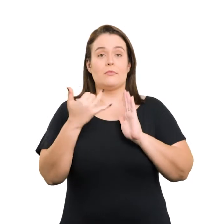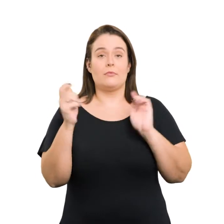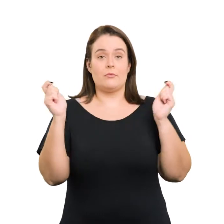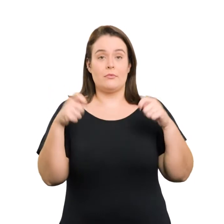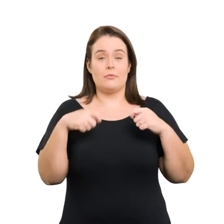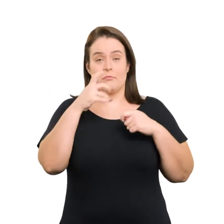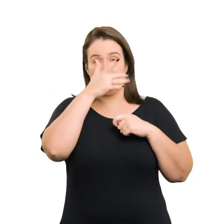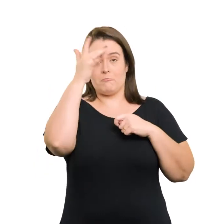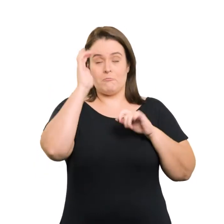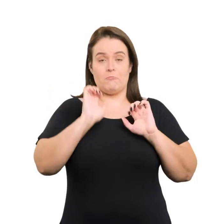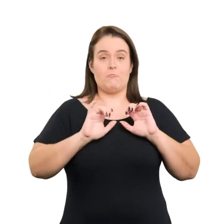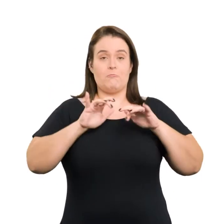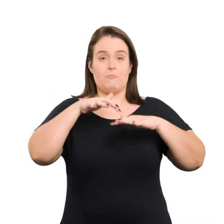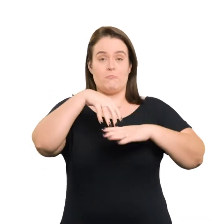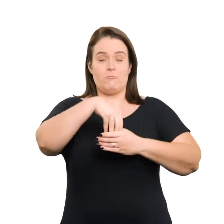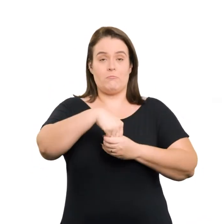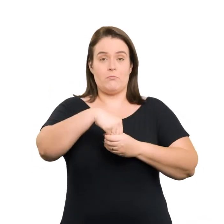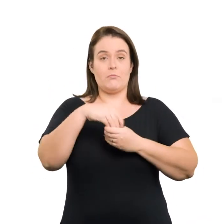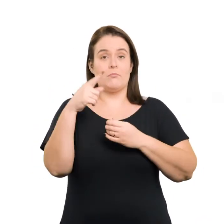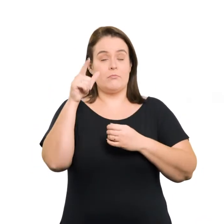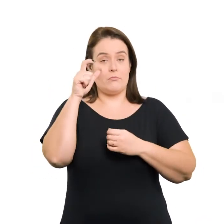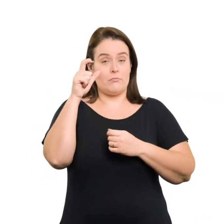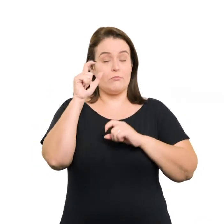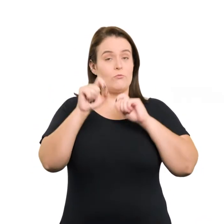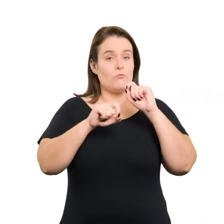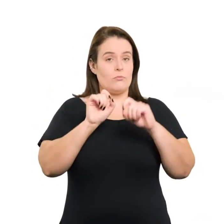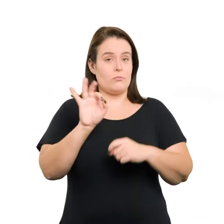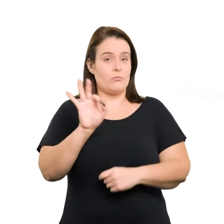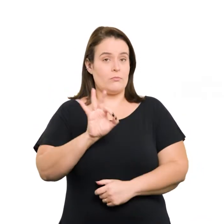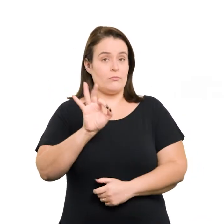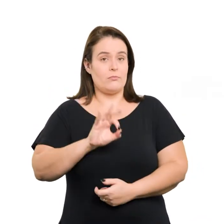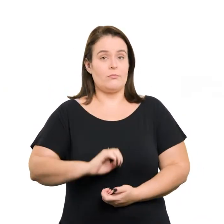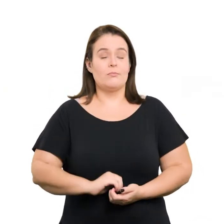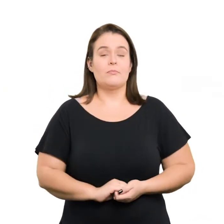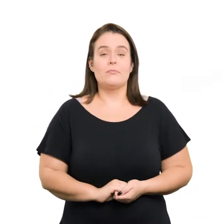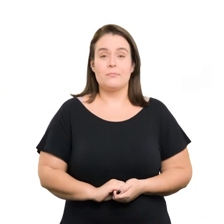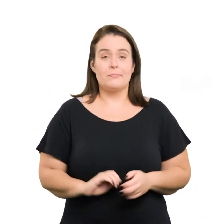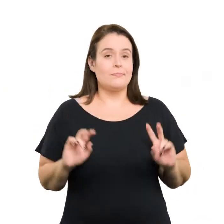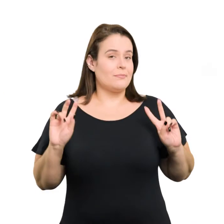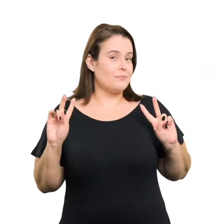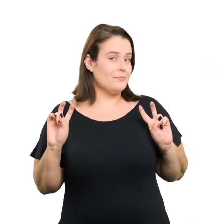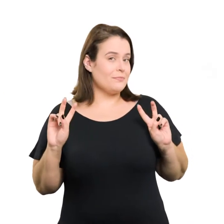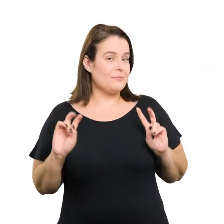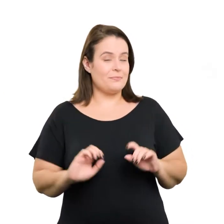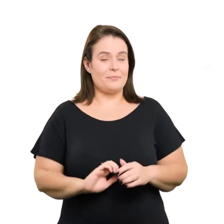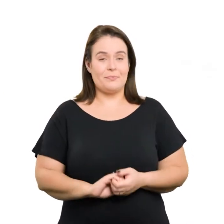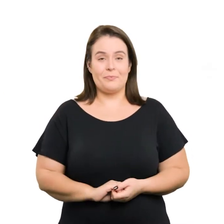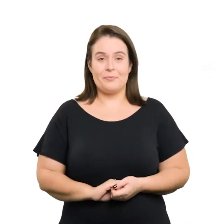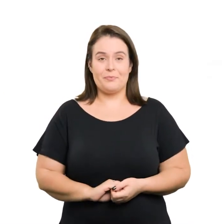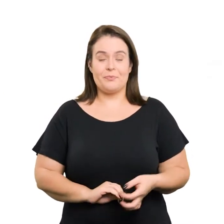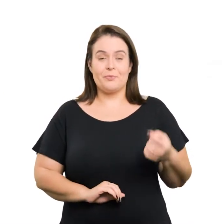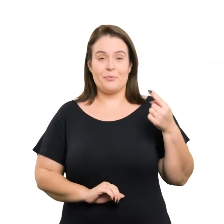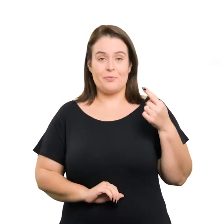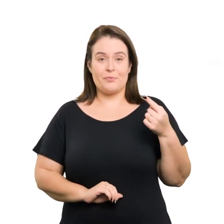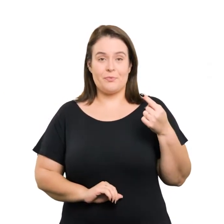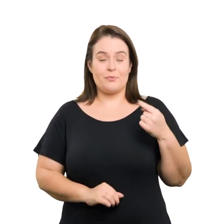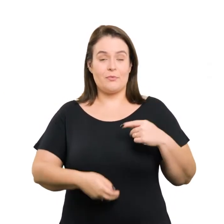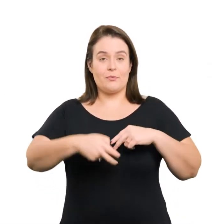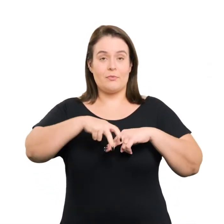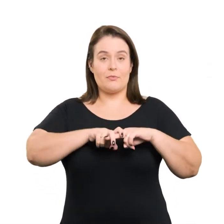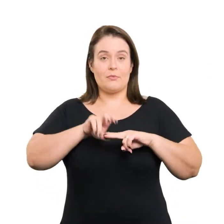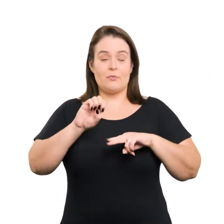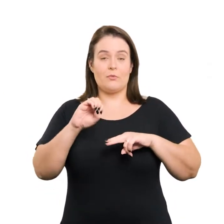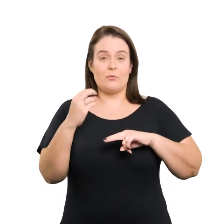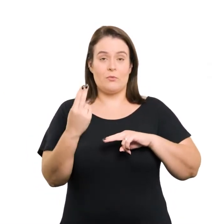lotação da edificação observadas as seguintes proporções Abre aspas 1. Cadeiras